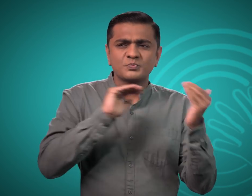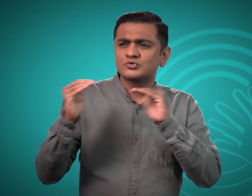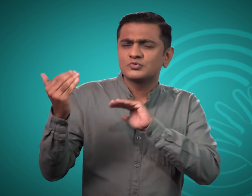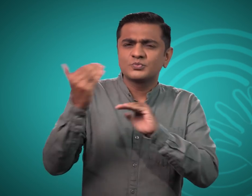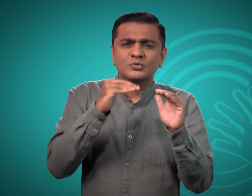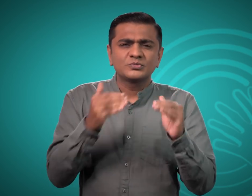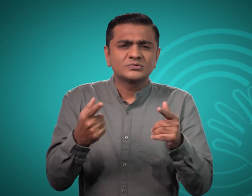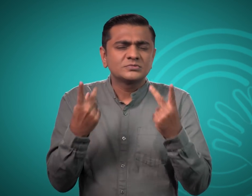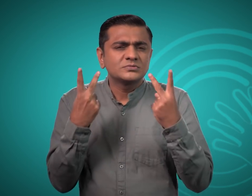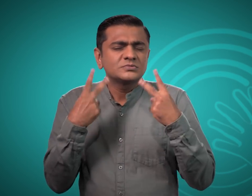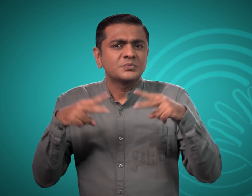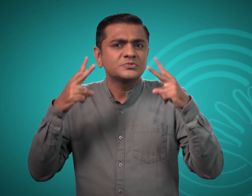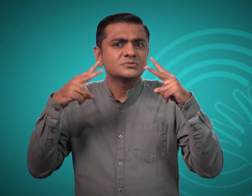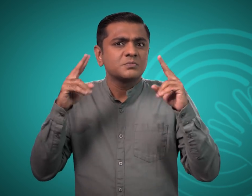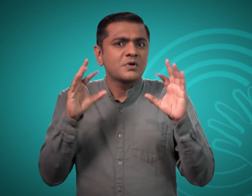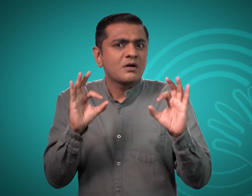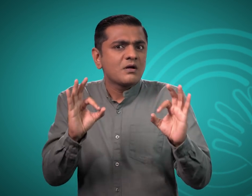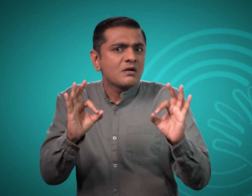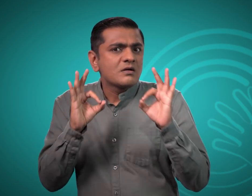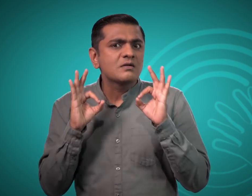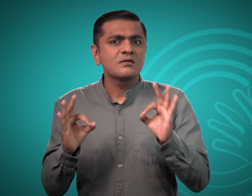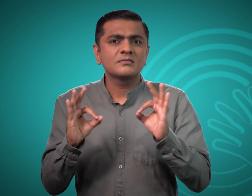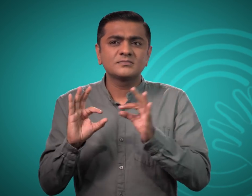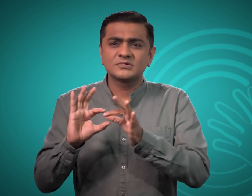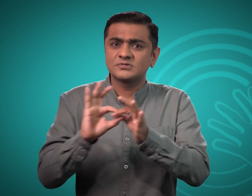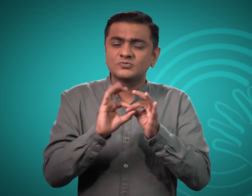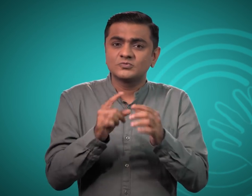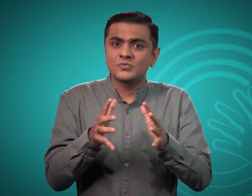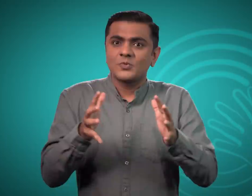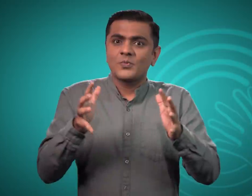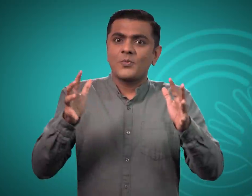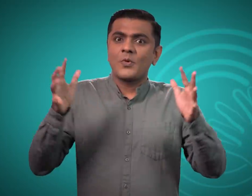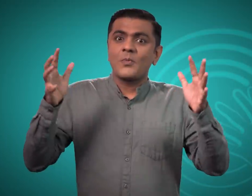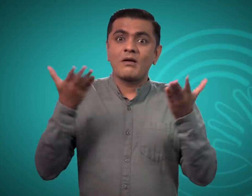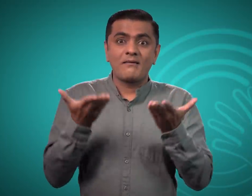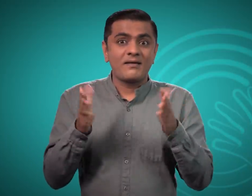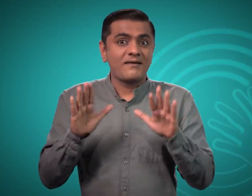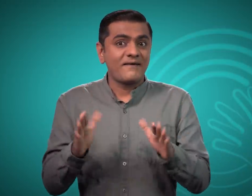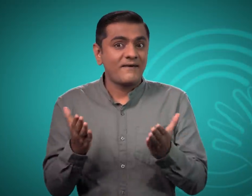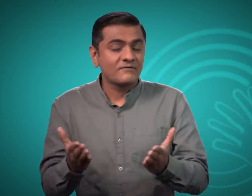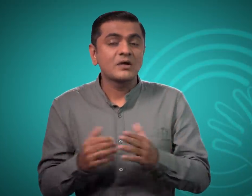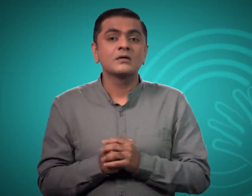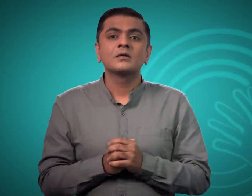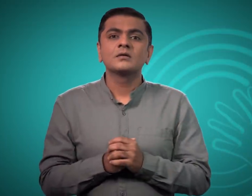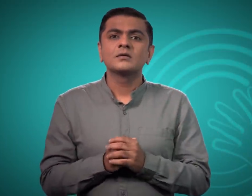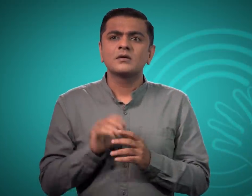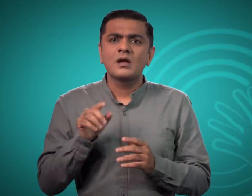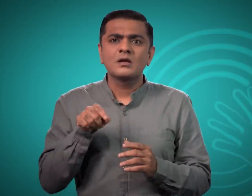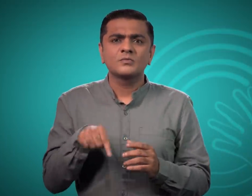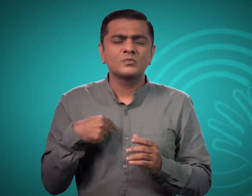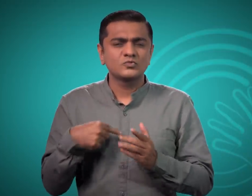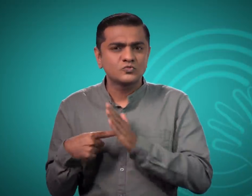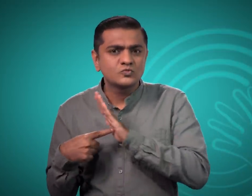इन सभी सदस्यों के निरंतर समर्थन ने समुदाय को फलने फूलने में मदद की है।